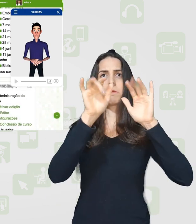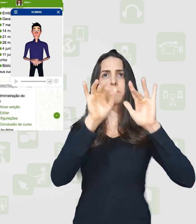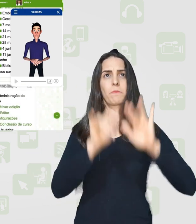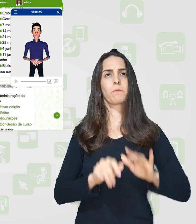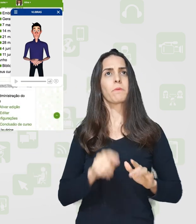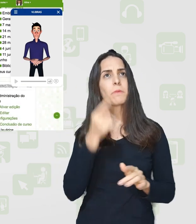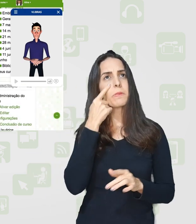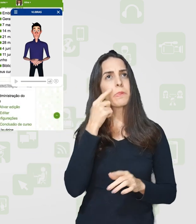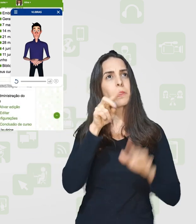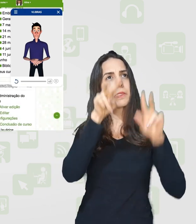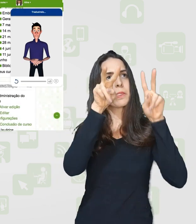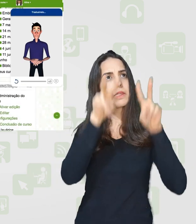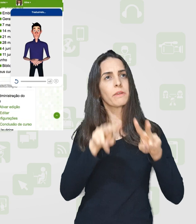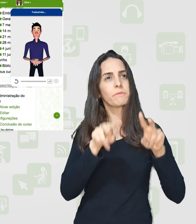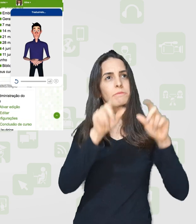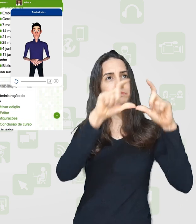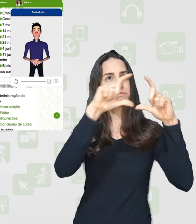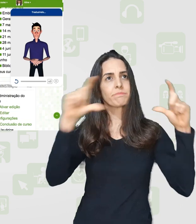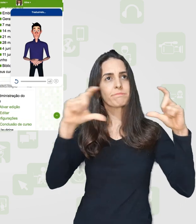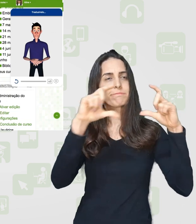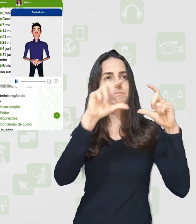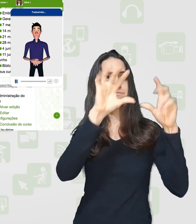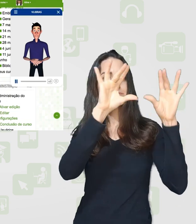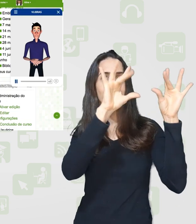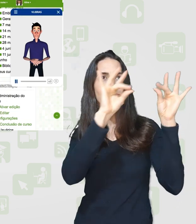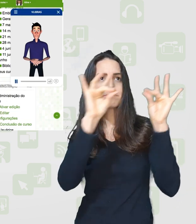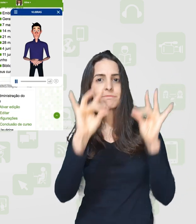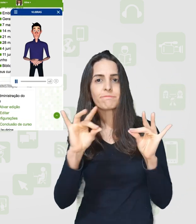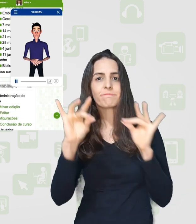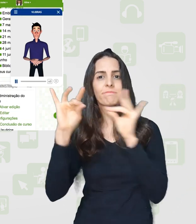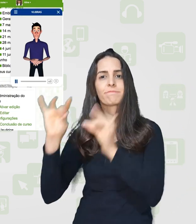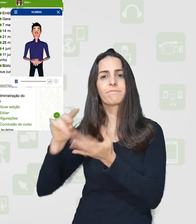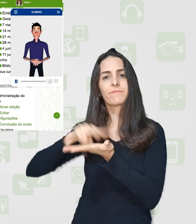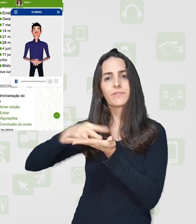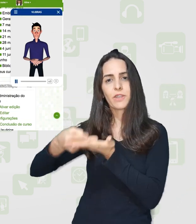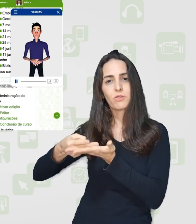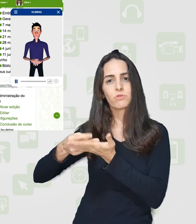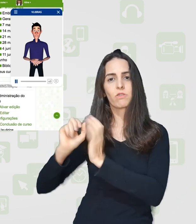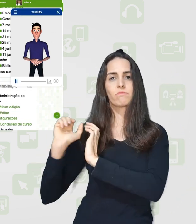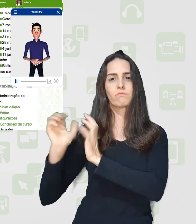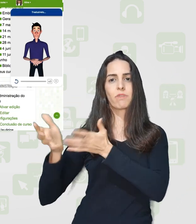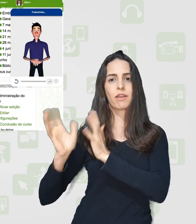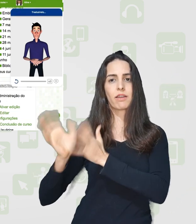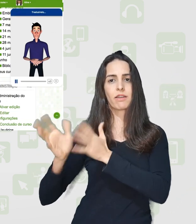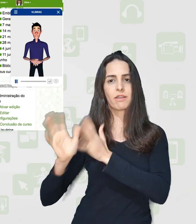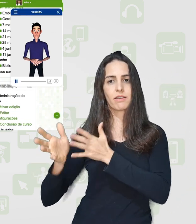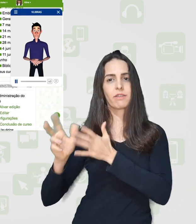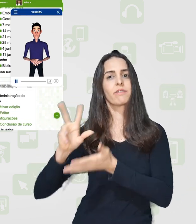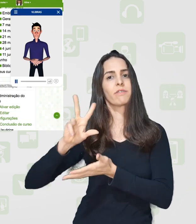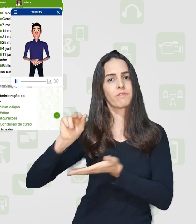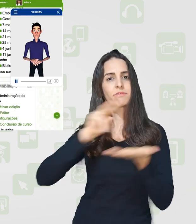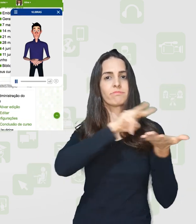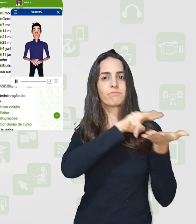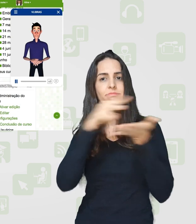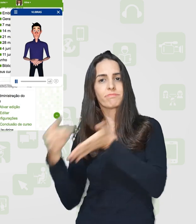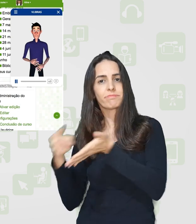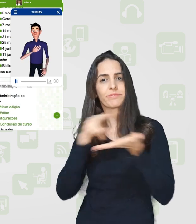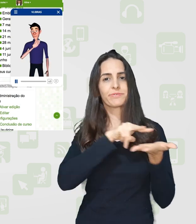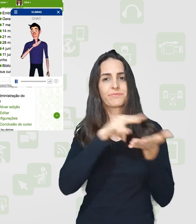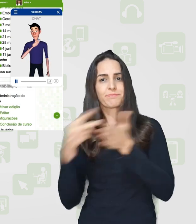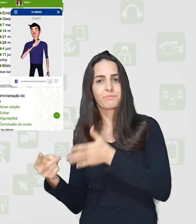texto, que é um exemplo, para que ele comece a traduzir. Então ele vai